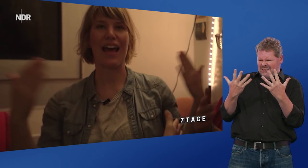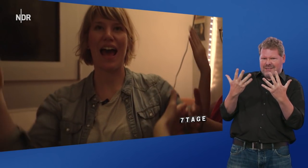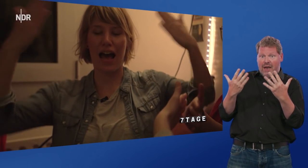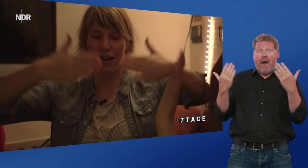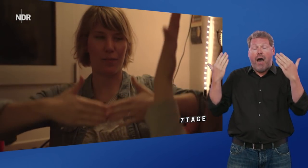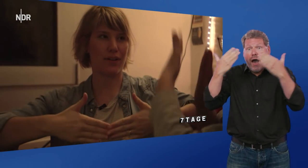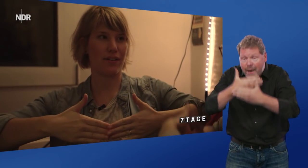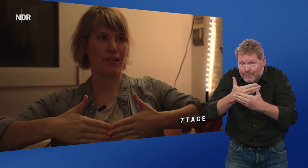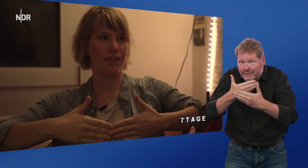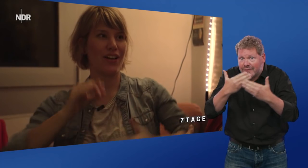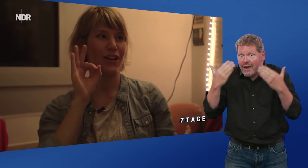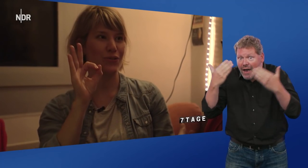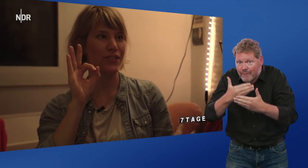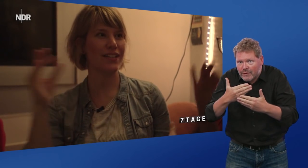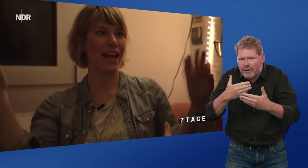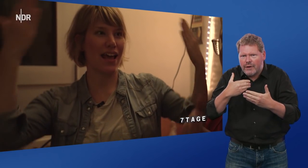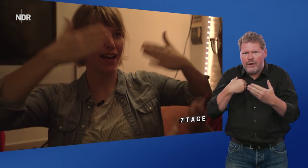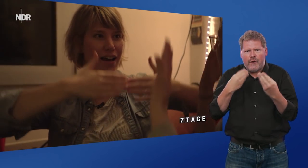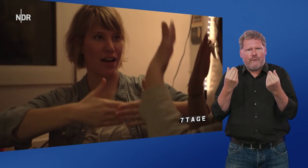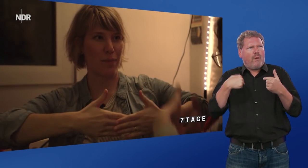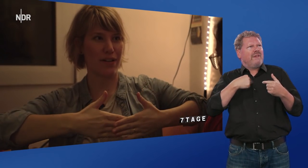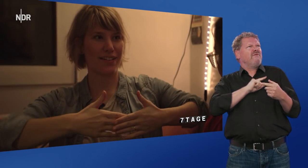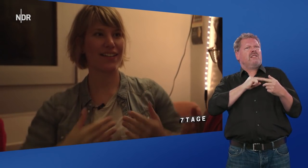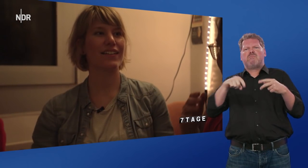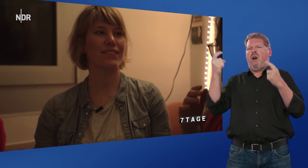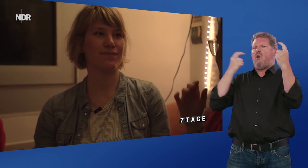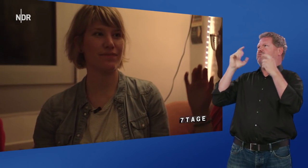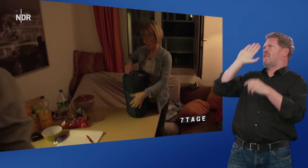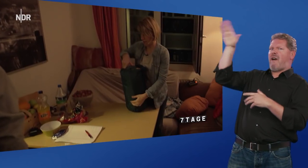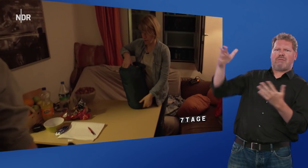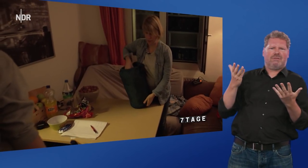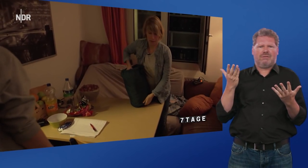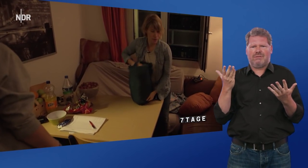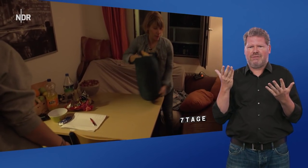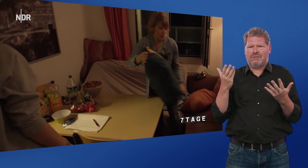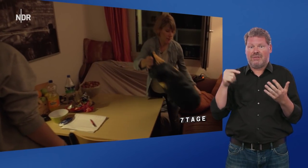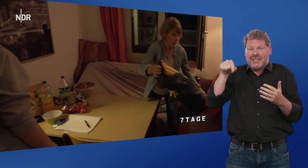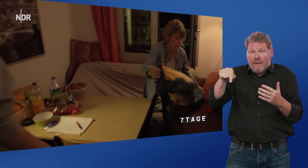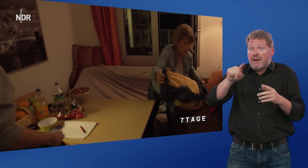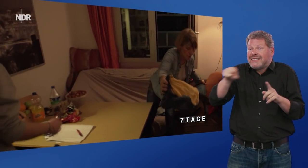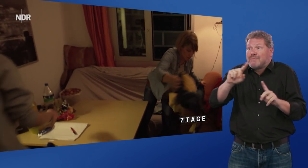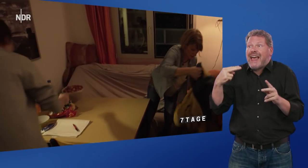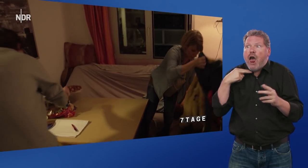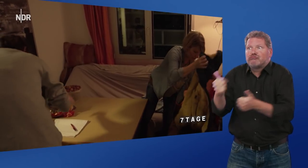Abend. Abend. Ich fühle mich wie im Ausland. Abend. Nur, dass ich mir dieses Mal nicht mit Englisch weiterhelfen kann.